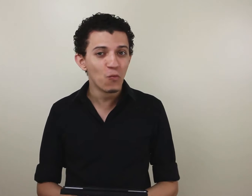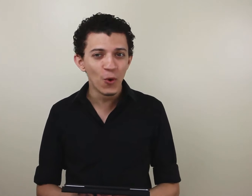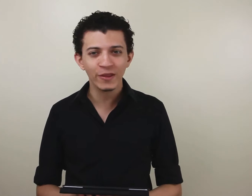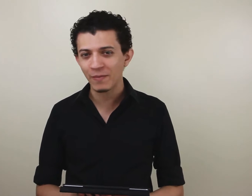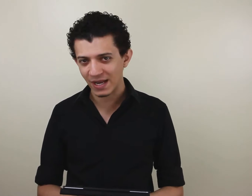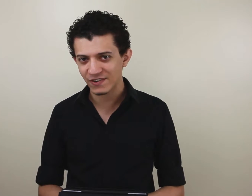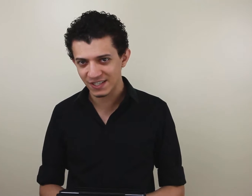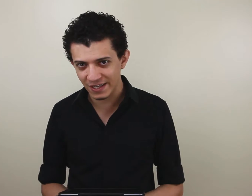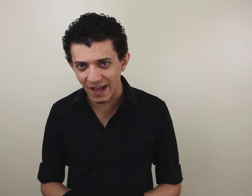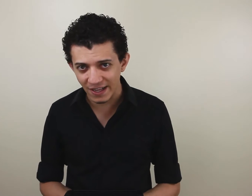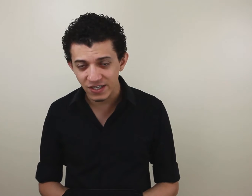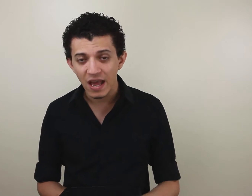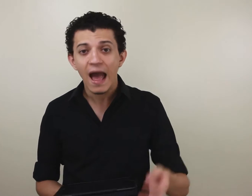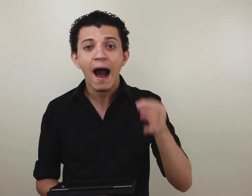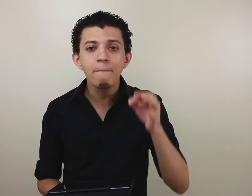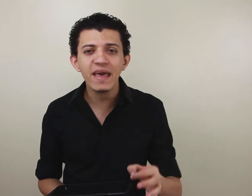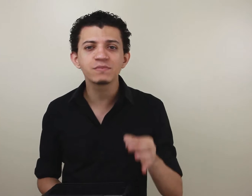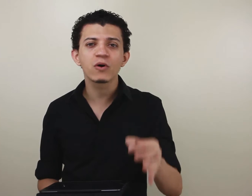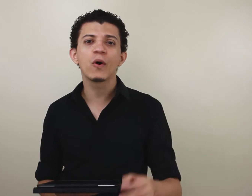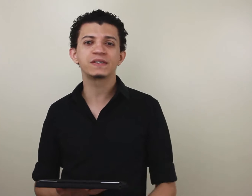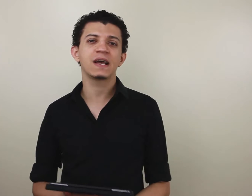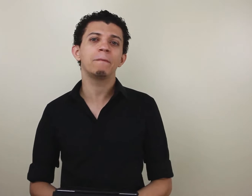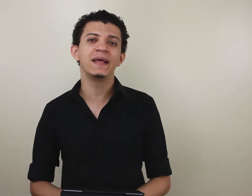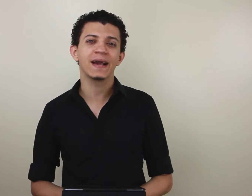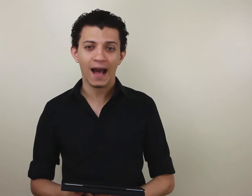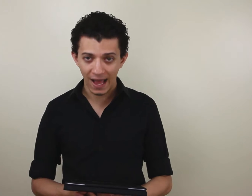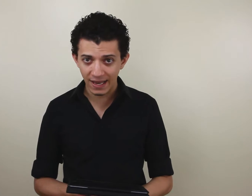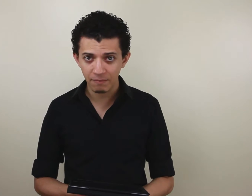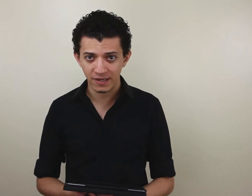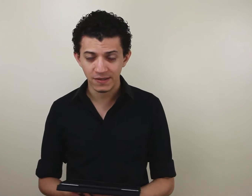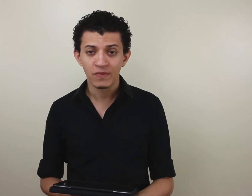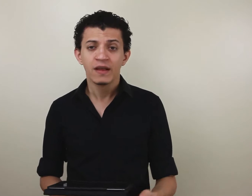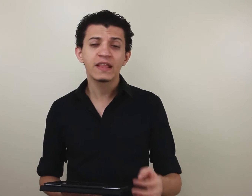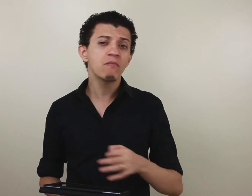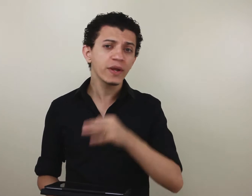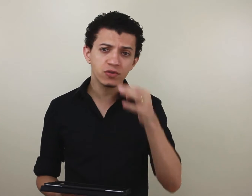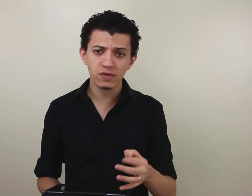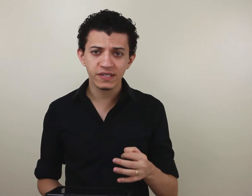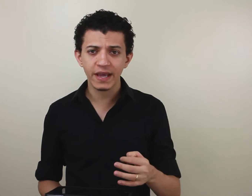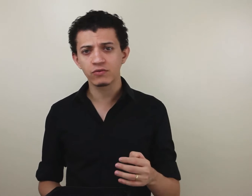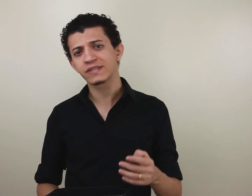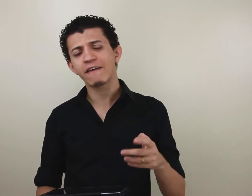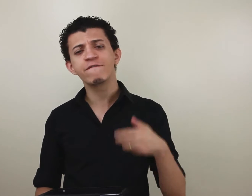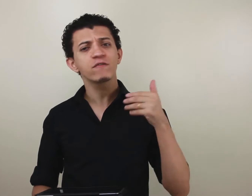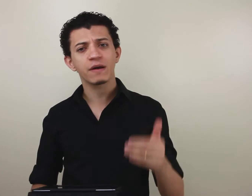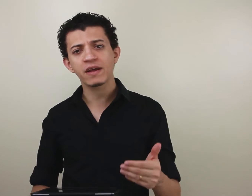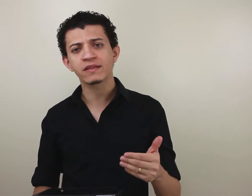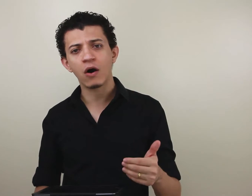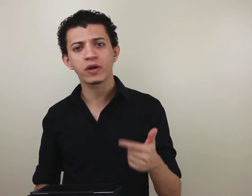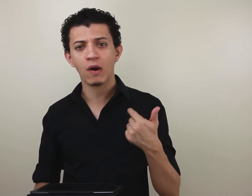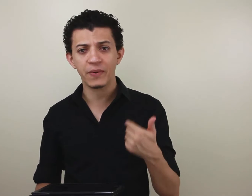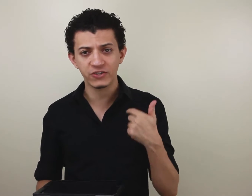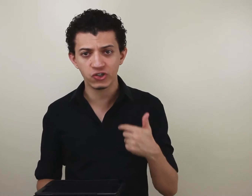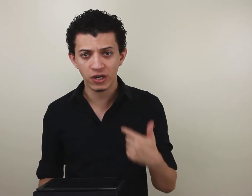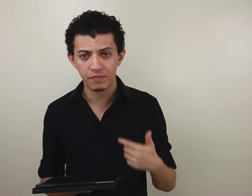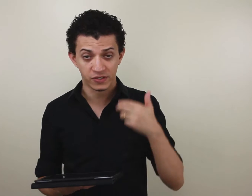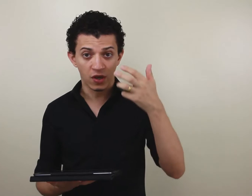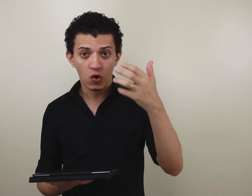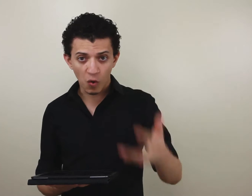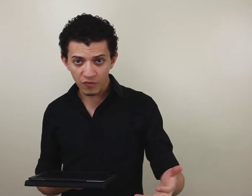muito mais facilidade. A mesma coisa se aplica a Libras. Tem muitos conceitos que é fundamental que um aprendiz de Libras como